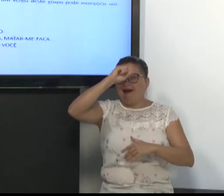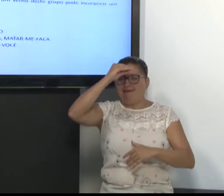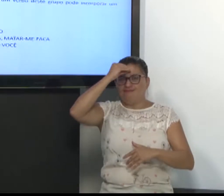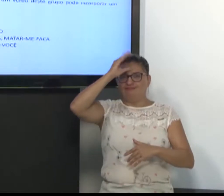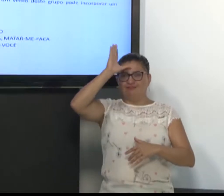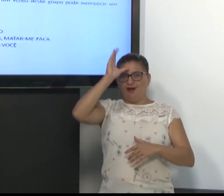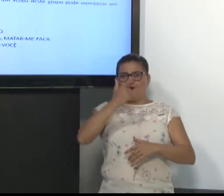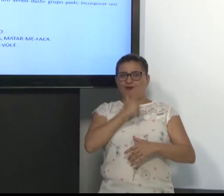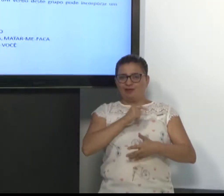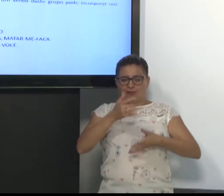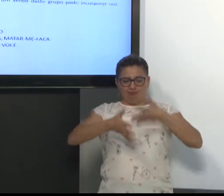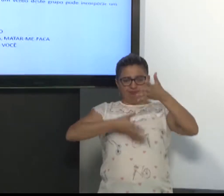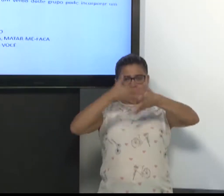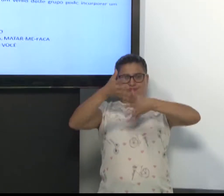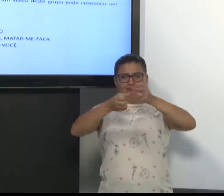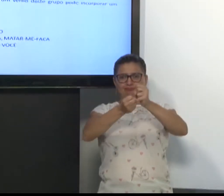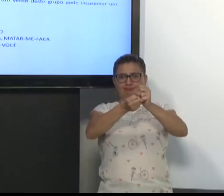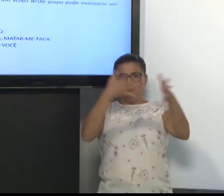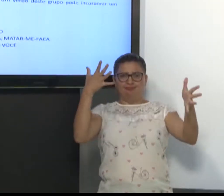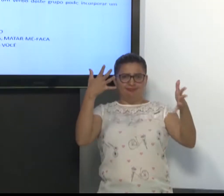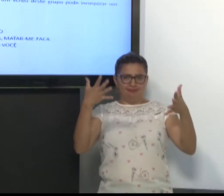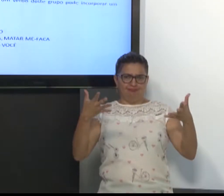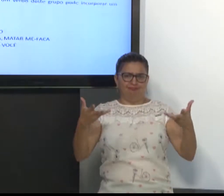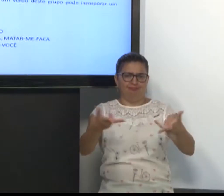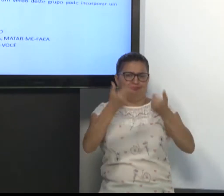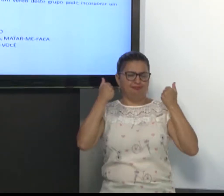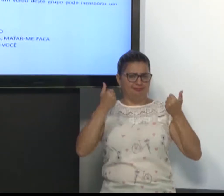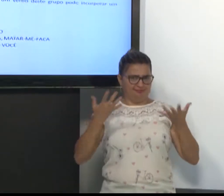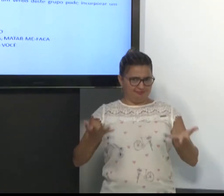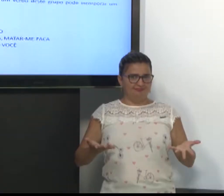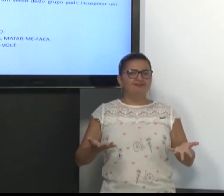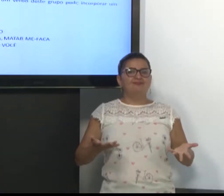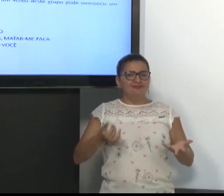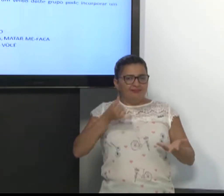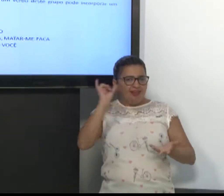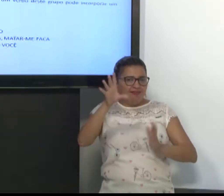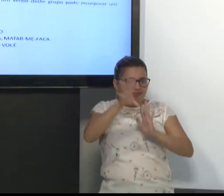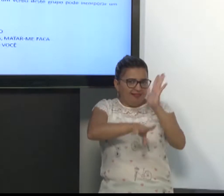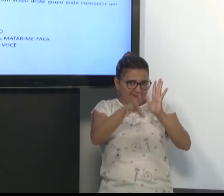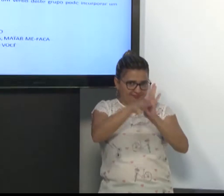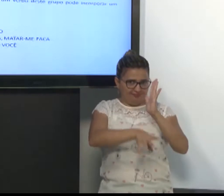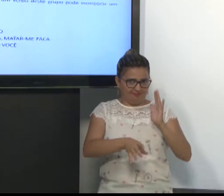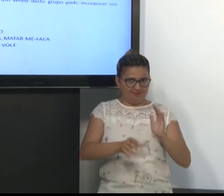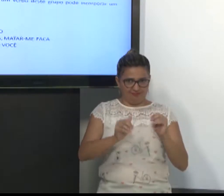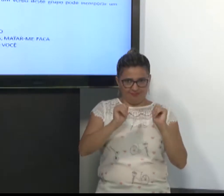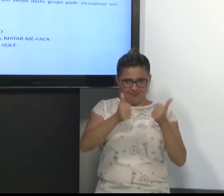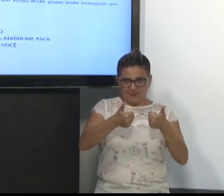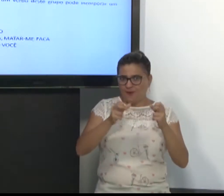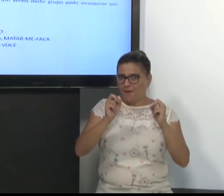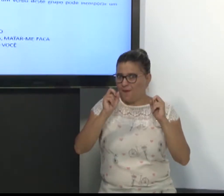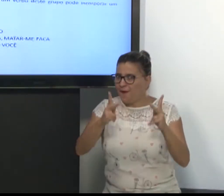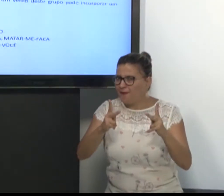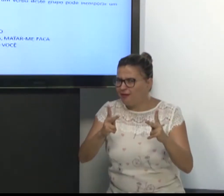seu conhecimento em língua de sinais e sua fluência. Então, vamos aprender. Evitem o português, ok? Está fácil?